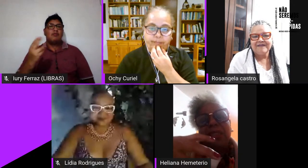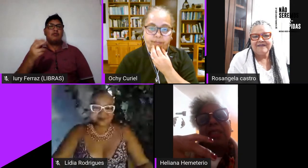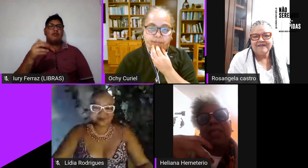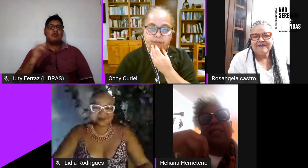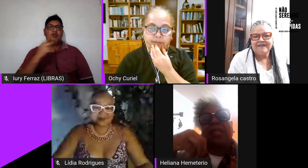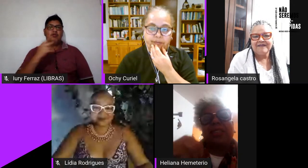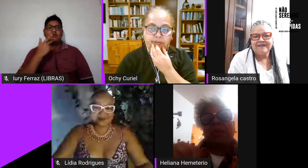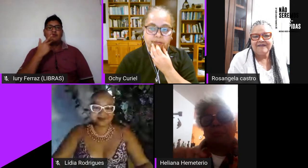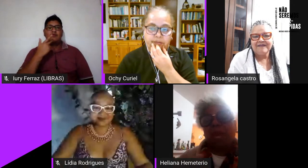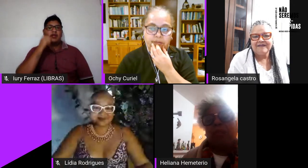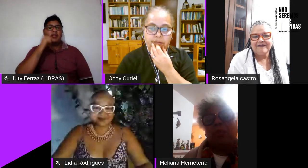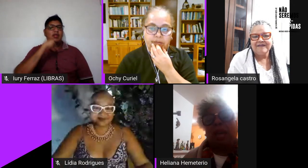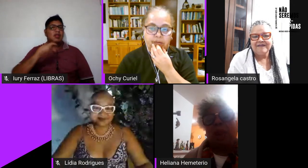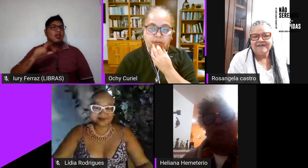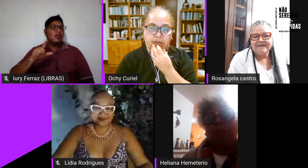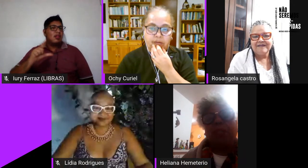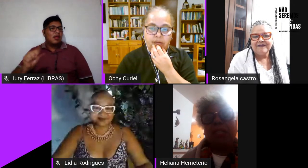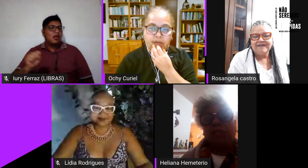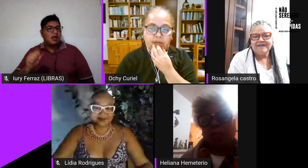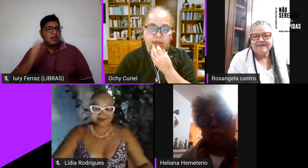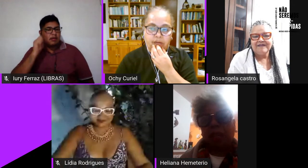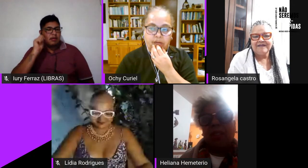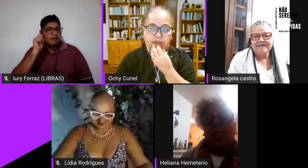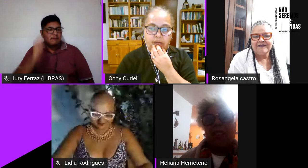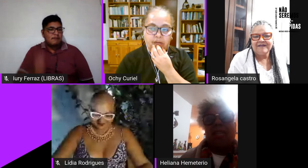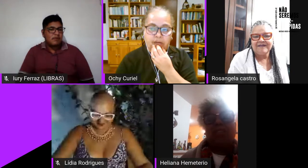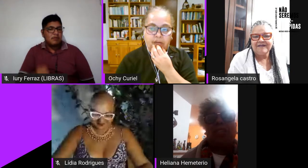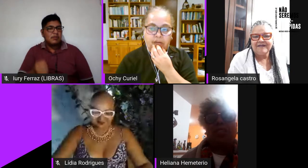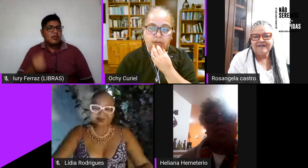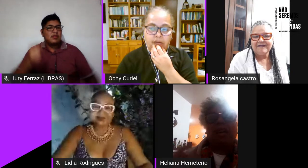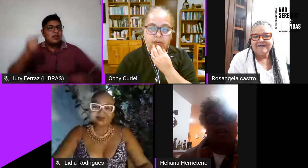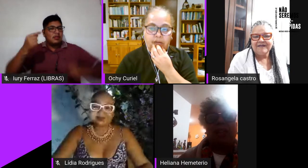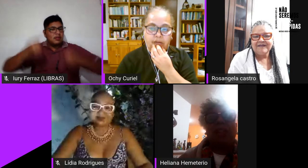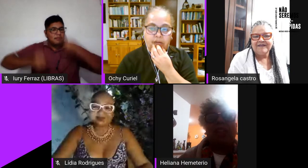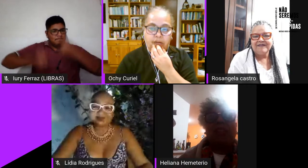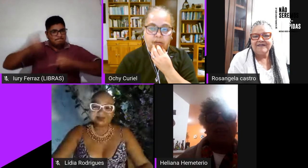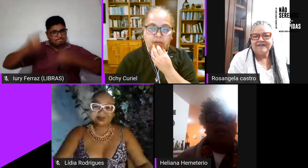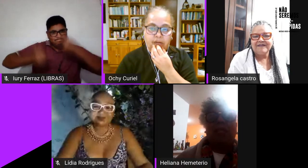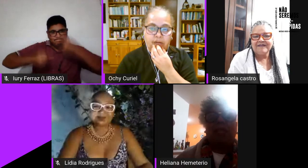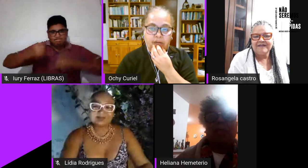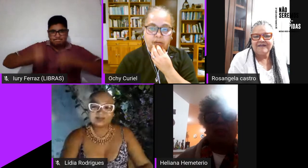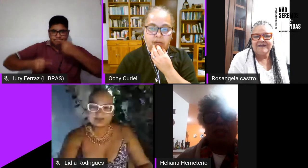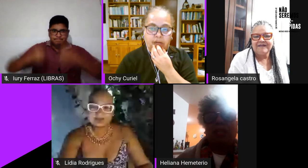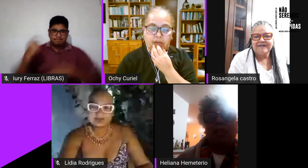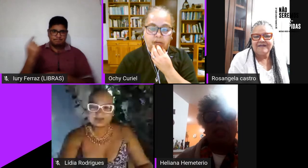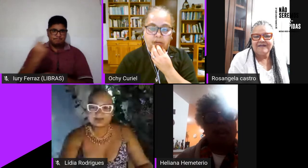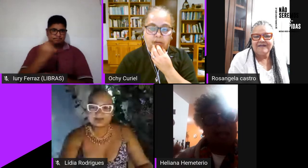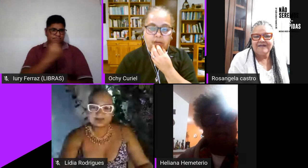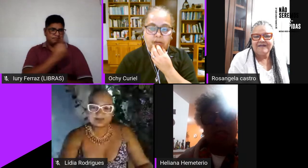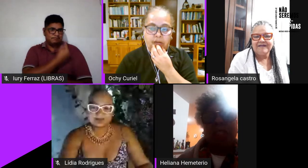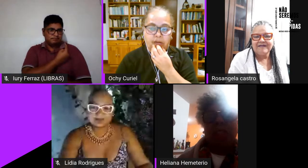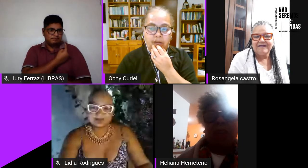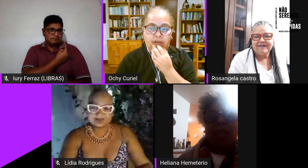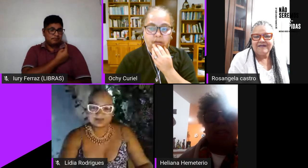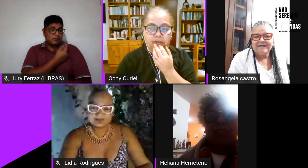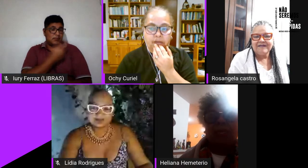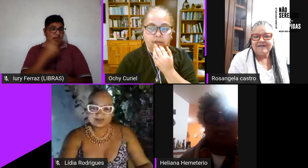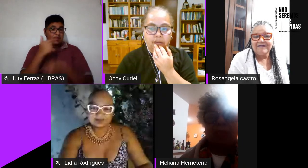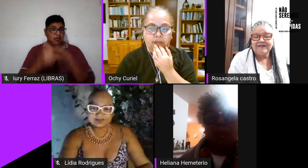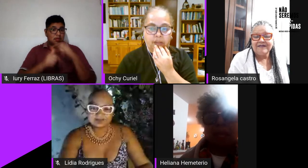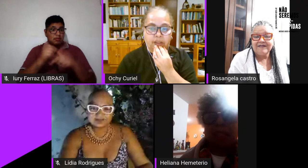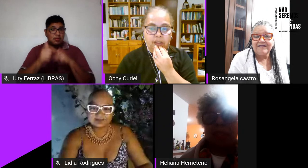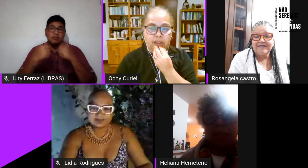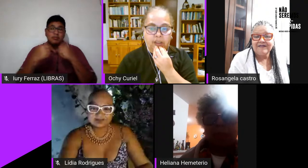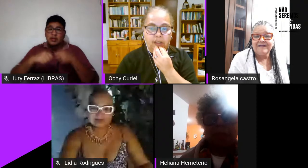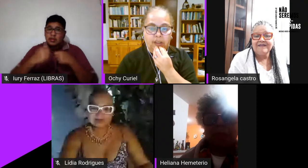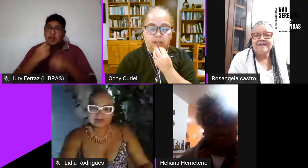feminista desse crescimento da política da gente estar trabalhando a gente tem que falar disso